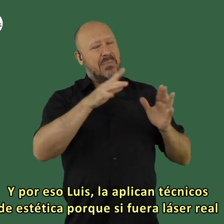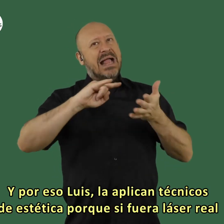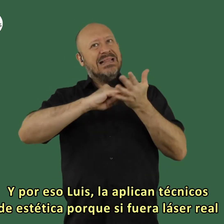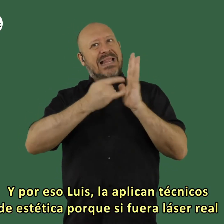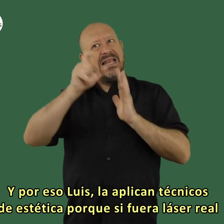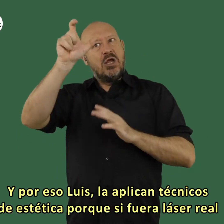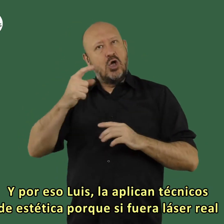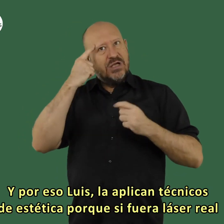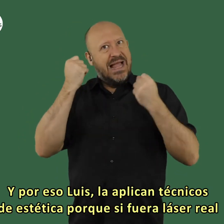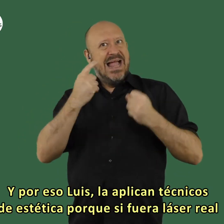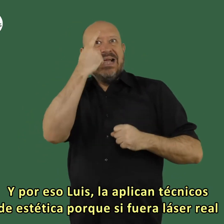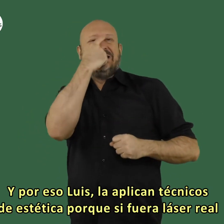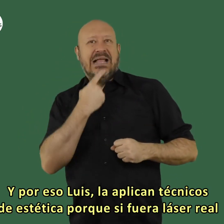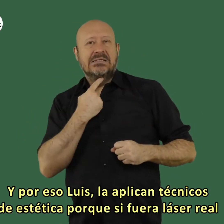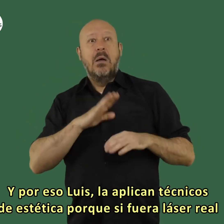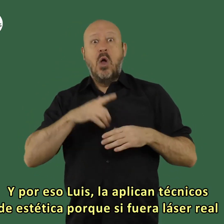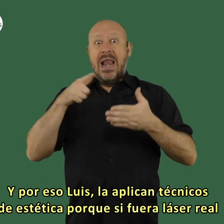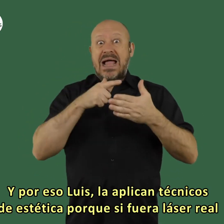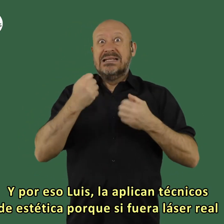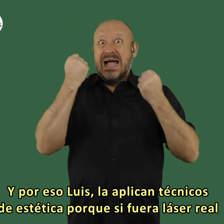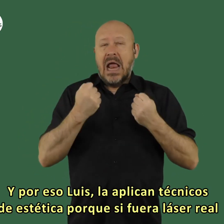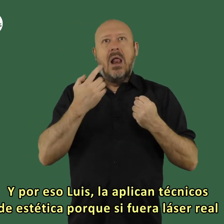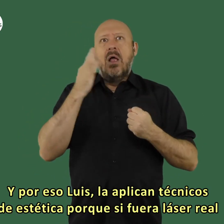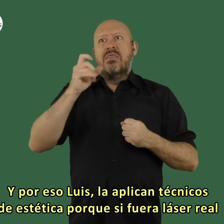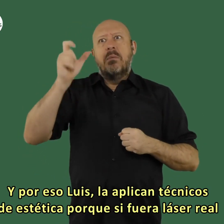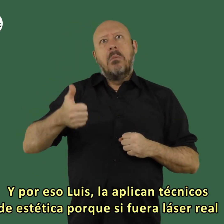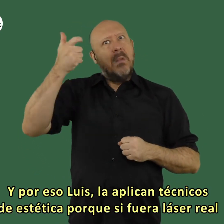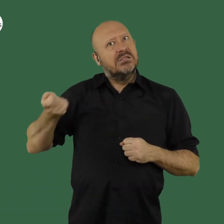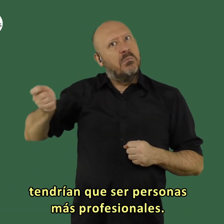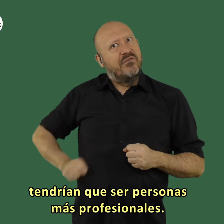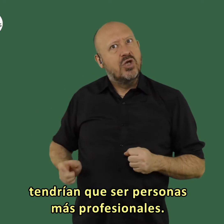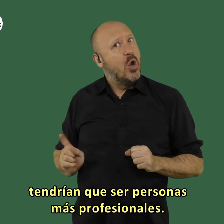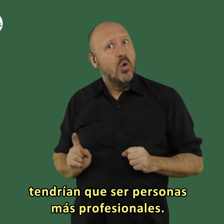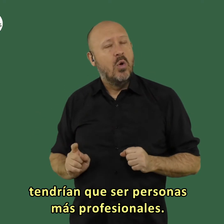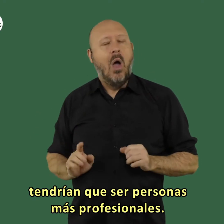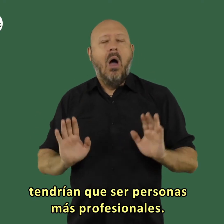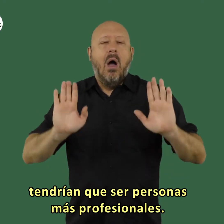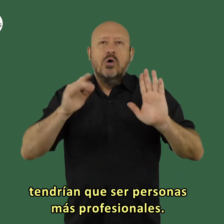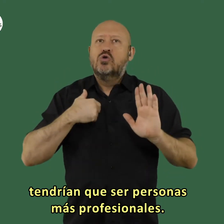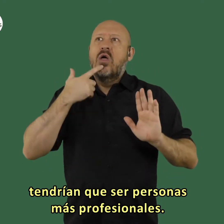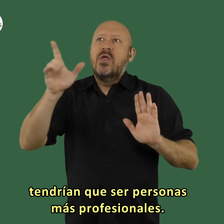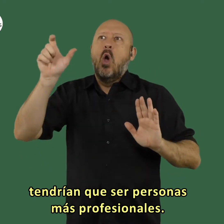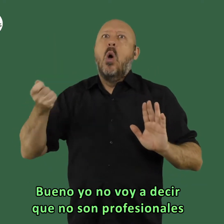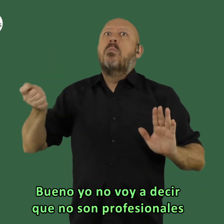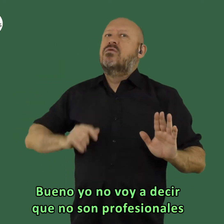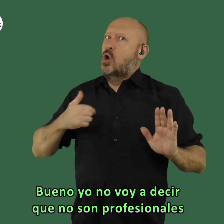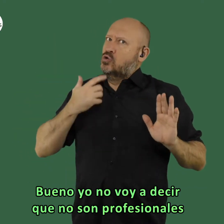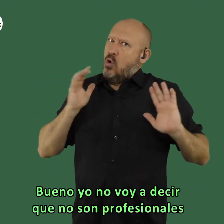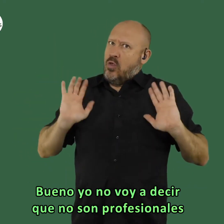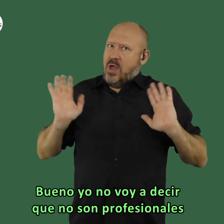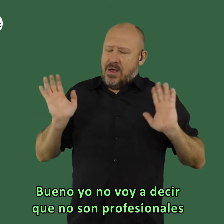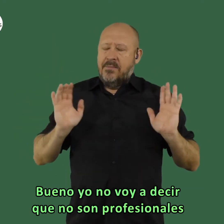le aplican técnicos de estética porque si fuera láser real tendría que ser unas más profesionales bueno yo no voy a decir que no son